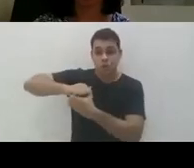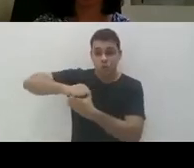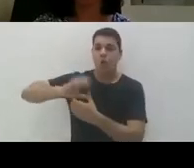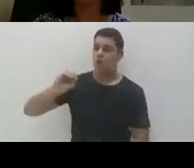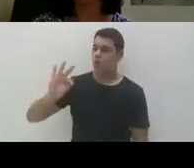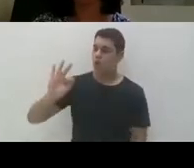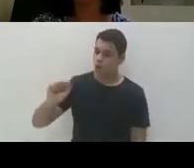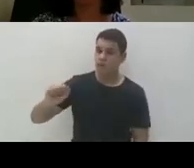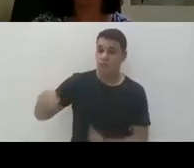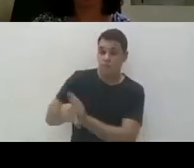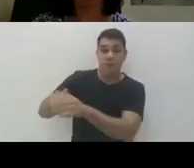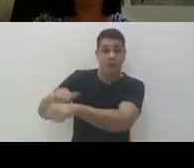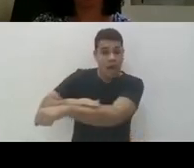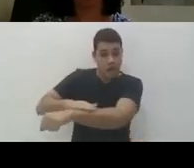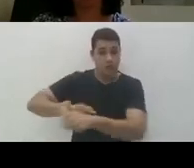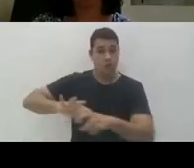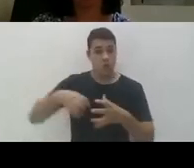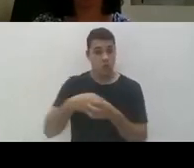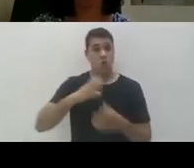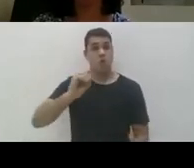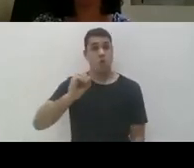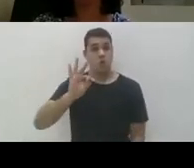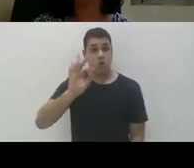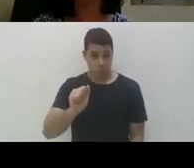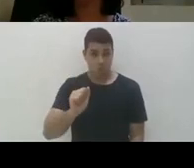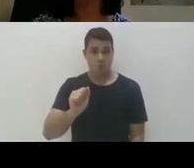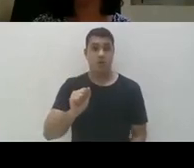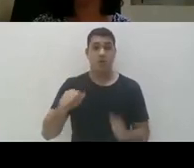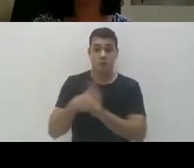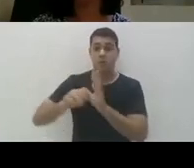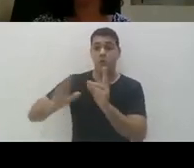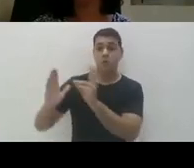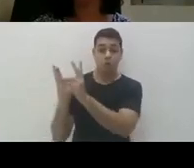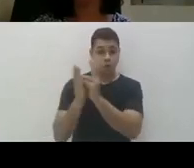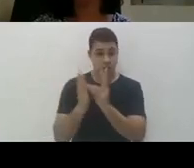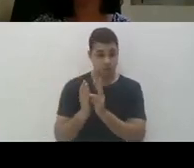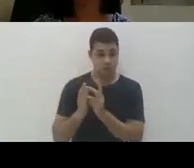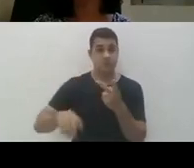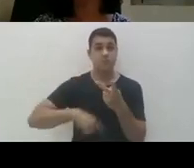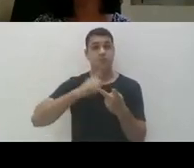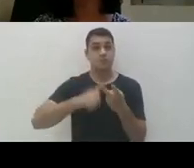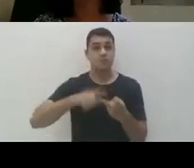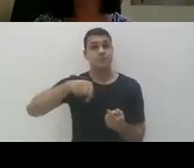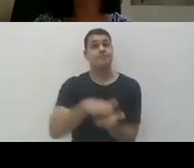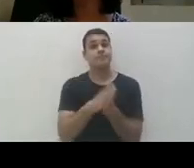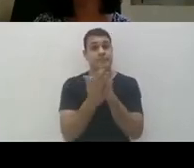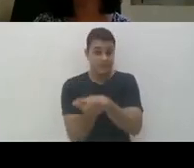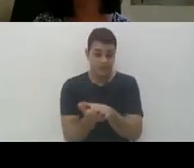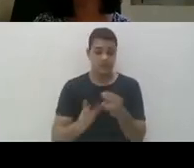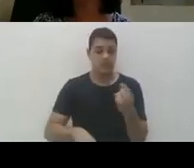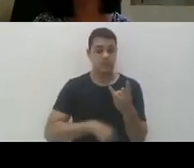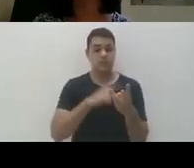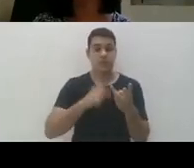cotas raciais, cotas raciais para indígenas, cotas para pessoas trans e cotas para pessoas com deficiências.